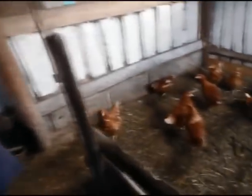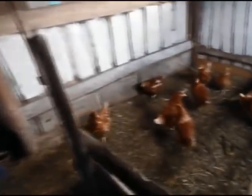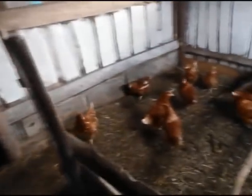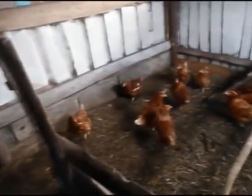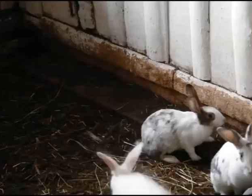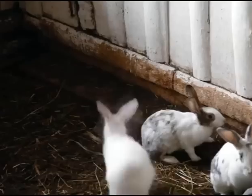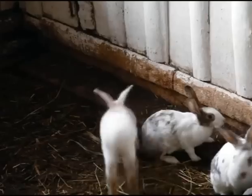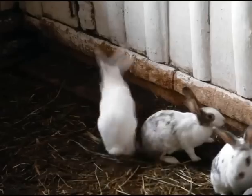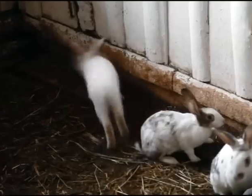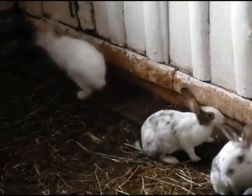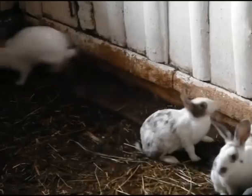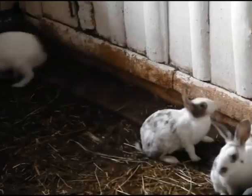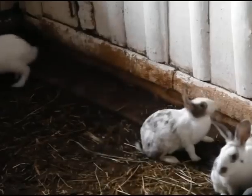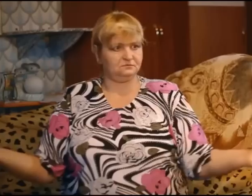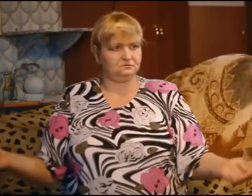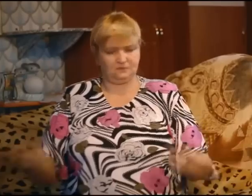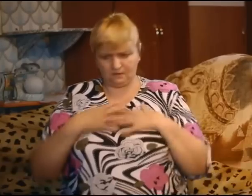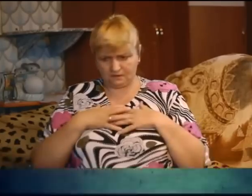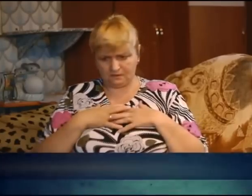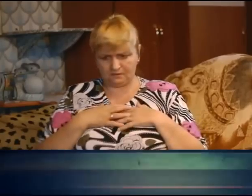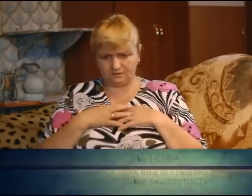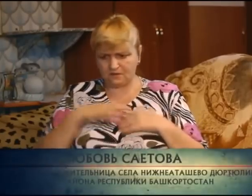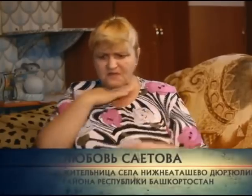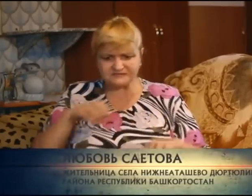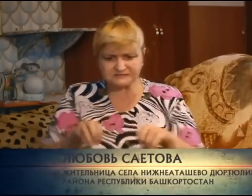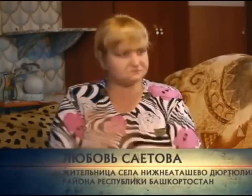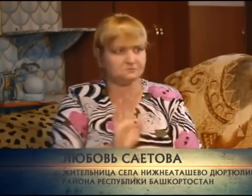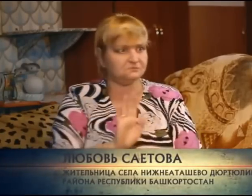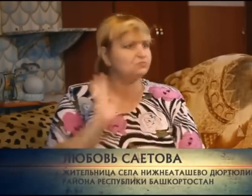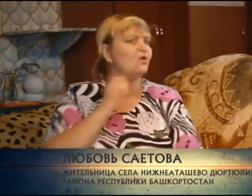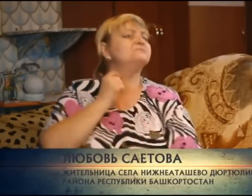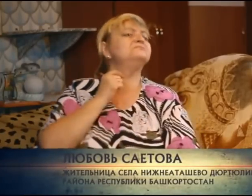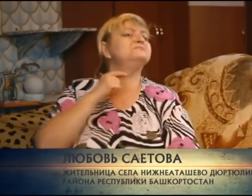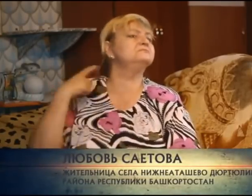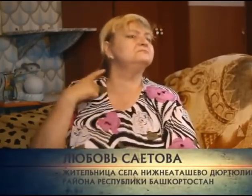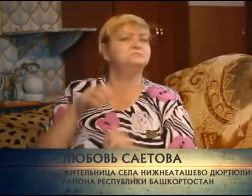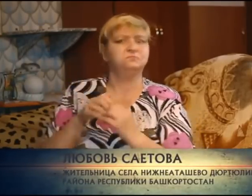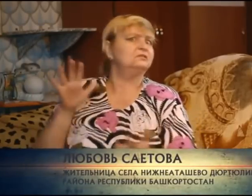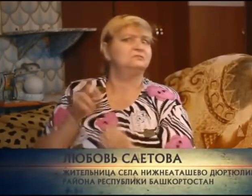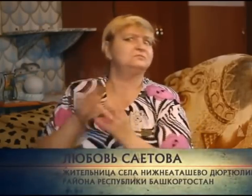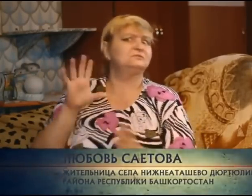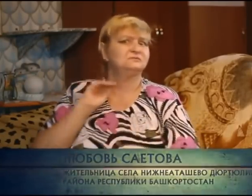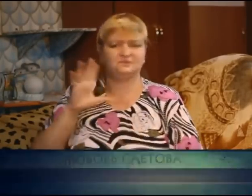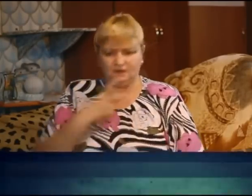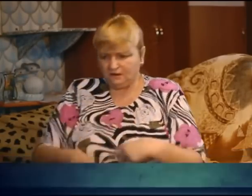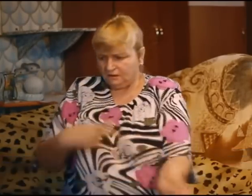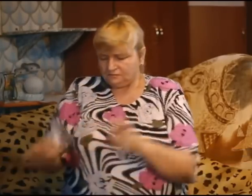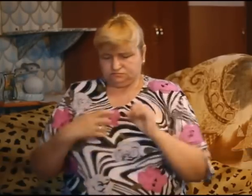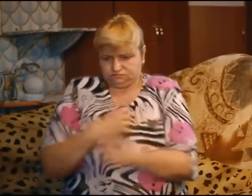Уток, гусей, кроликов. Как-то захожу в сарай, вижу кролики лежат мертвые, шея открыта, мясо не тронуто.